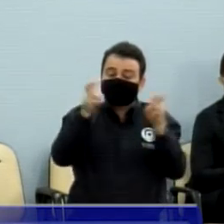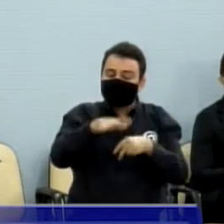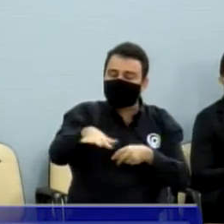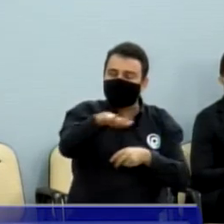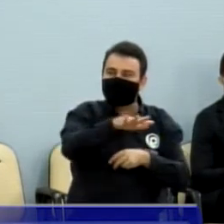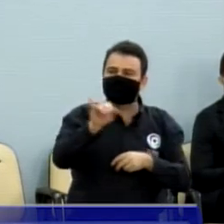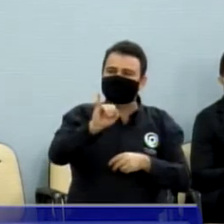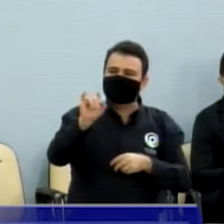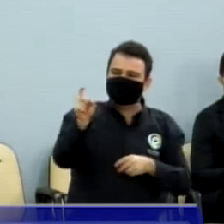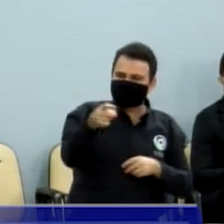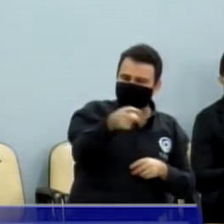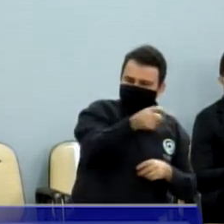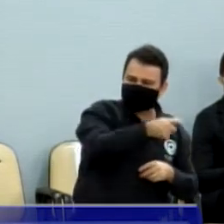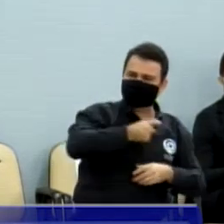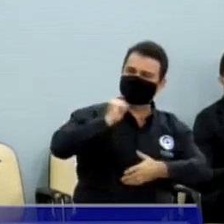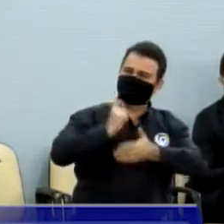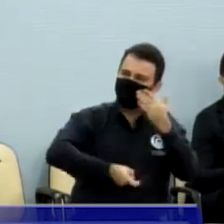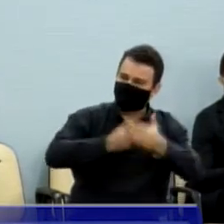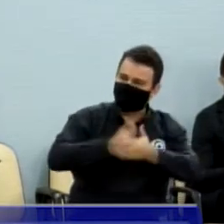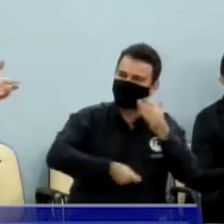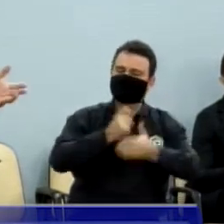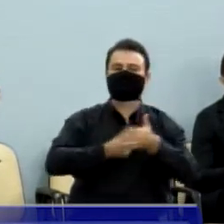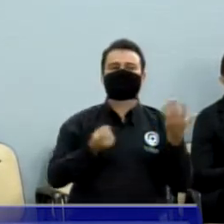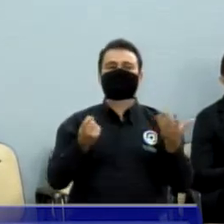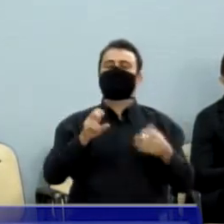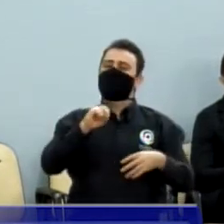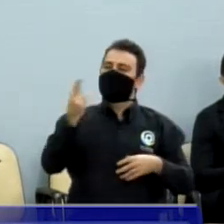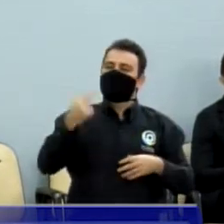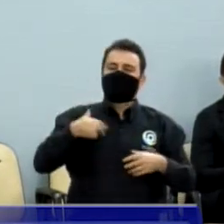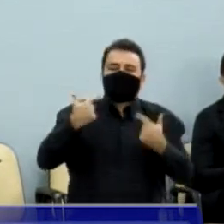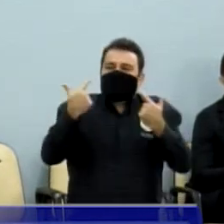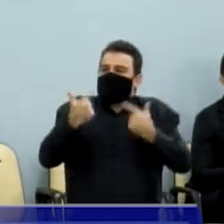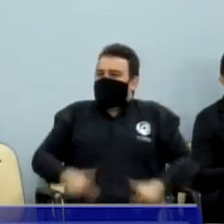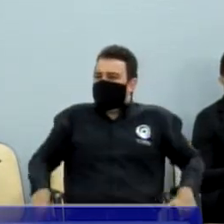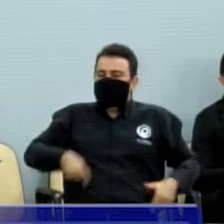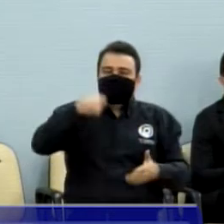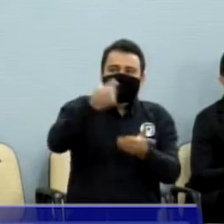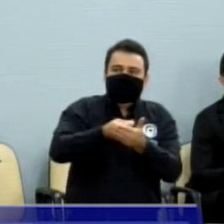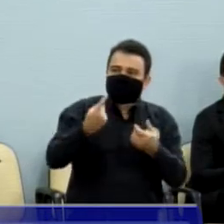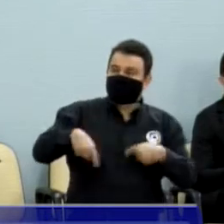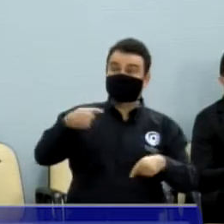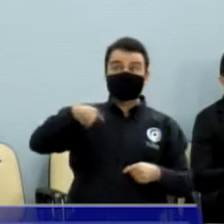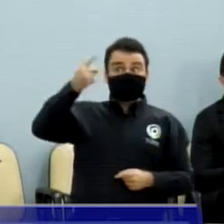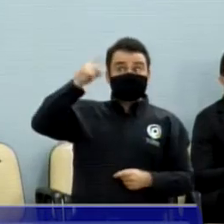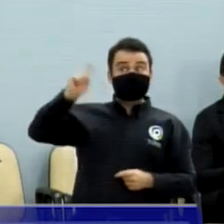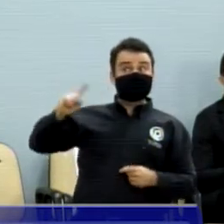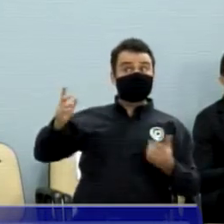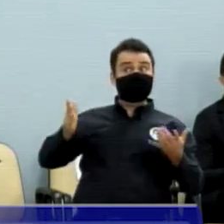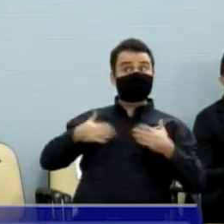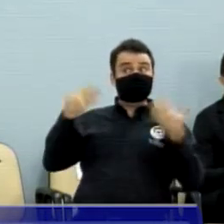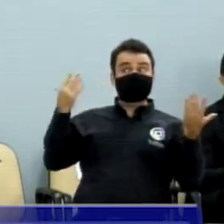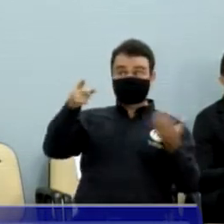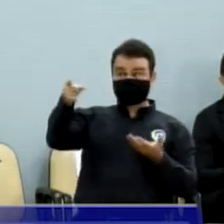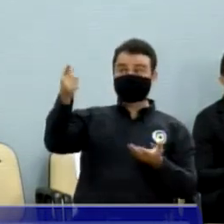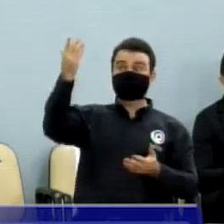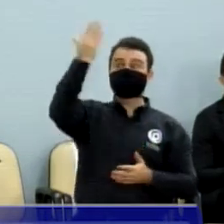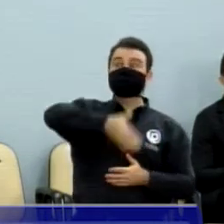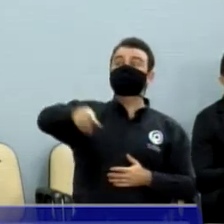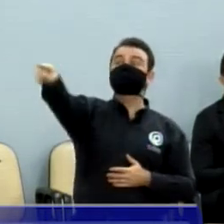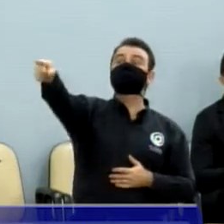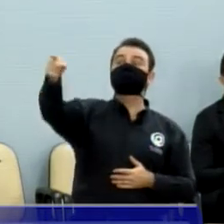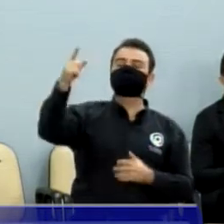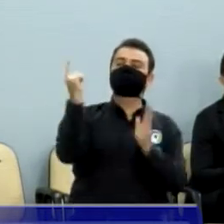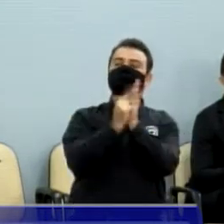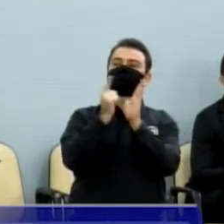inclusive que concede renúncia fiscal. Isso é inédito, me pegou de surpresa, está aqui nas minhas mãos. O